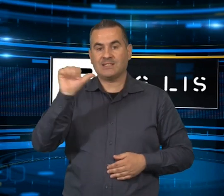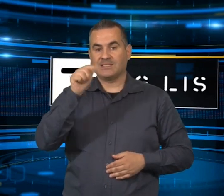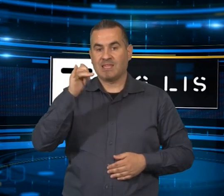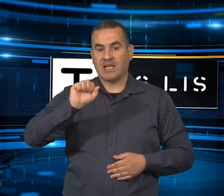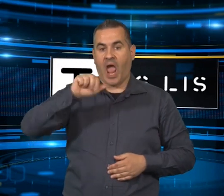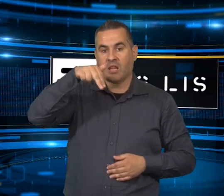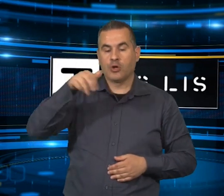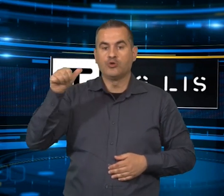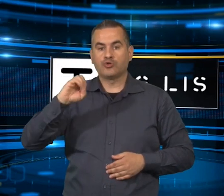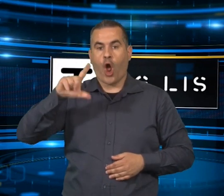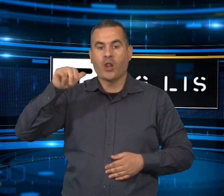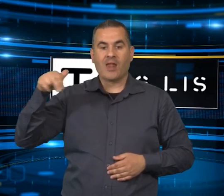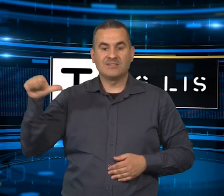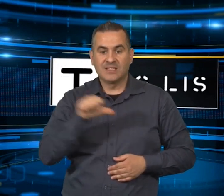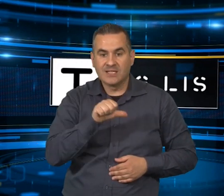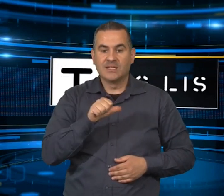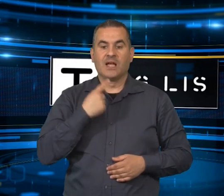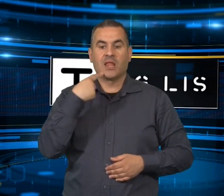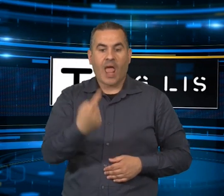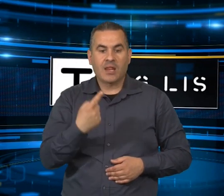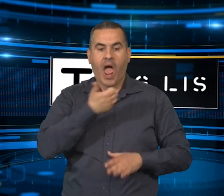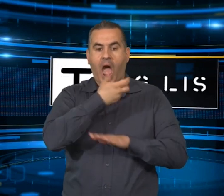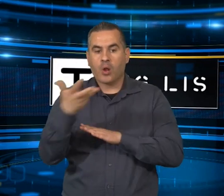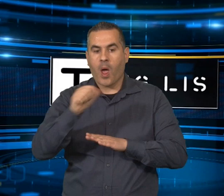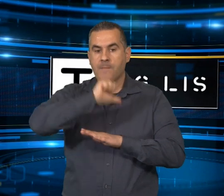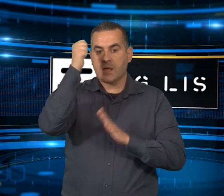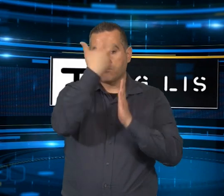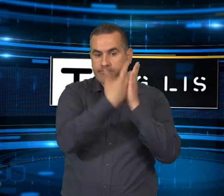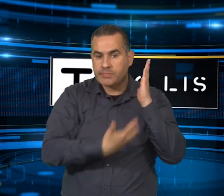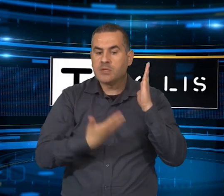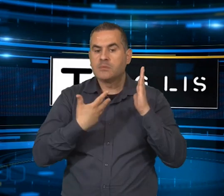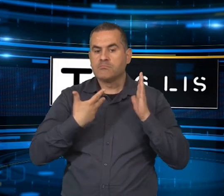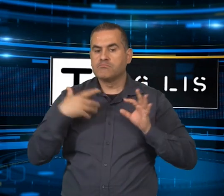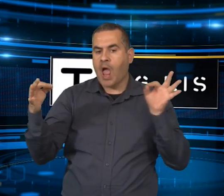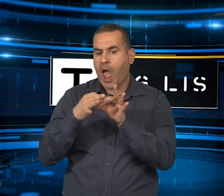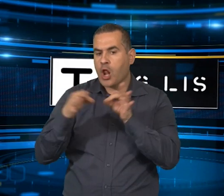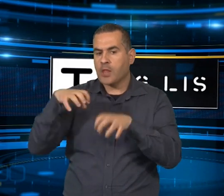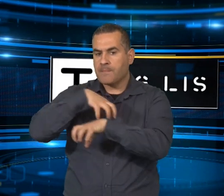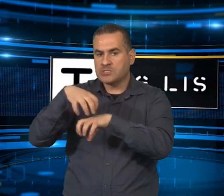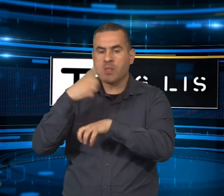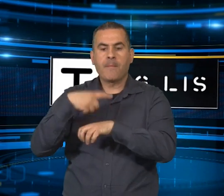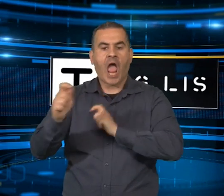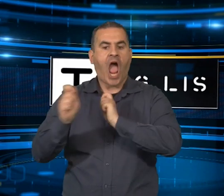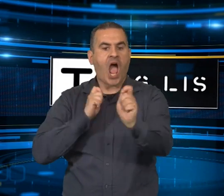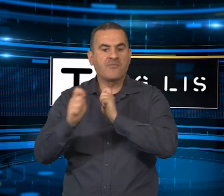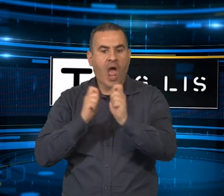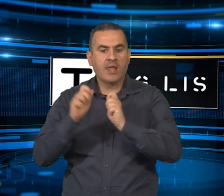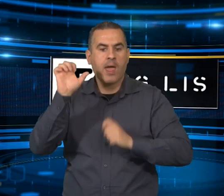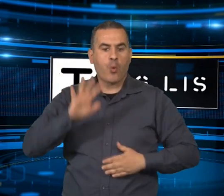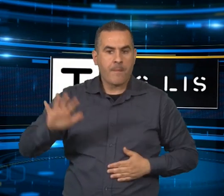e il Sud, le politiche di coesione PNRR, Raffaele Fitto, che ha incontrato stamattina nel corso di un incontro istituzionale presso la sede